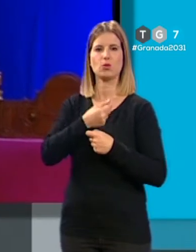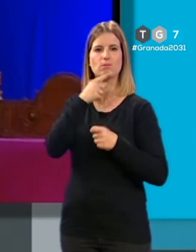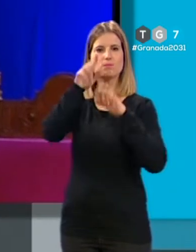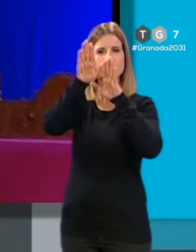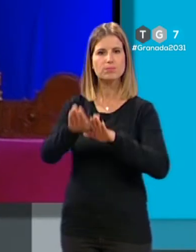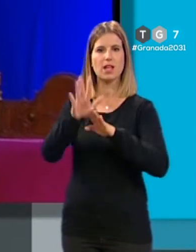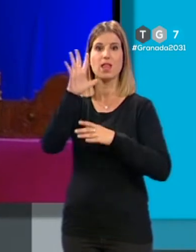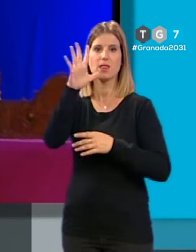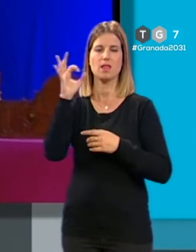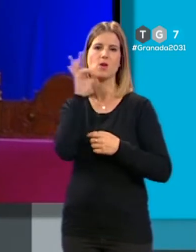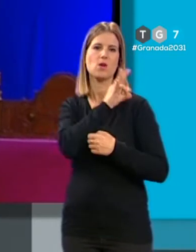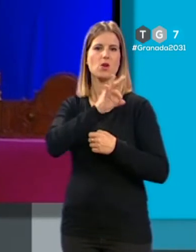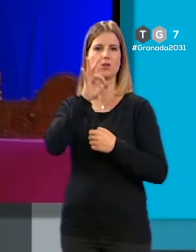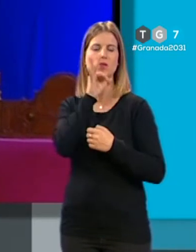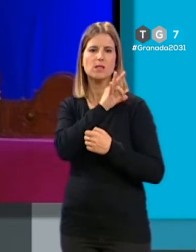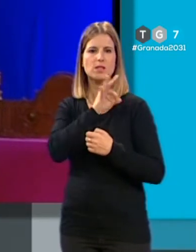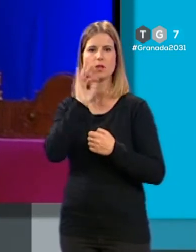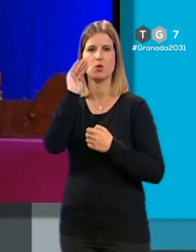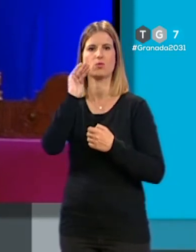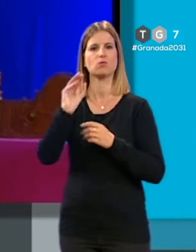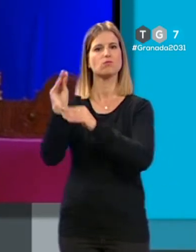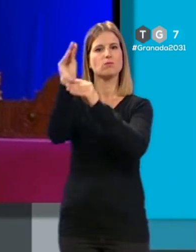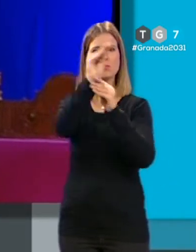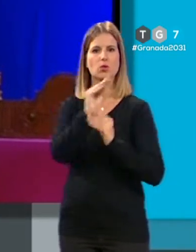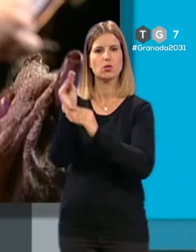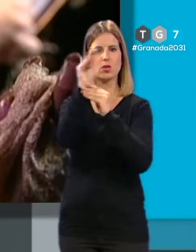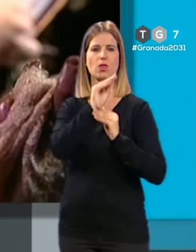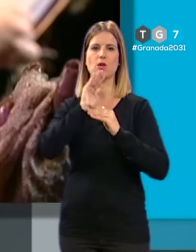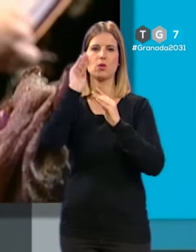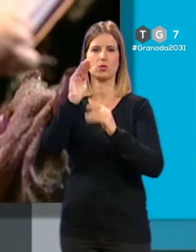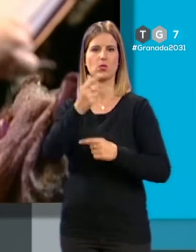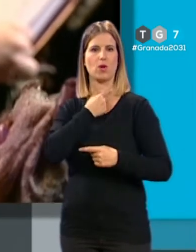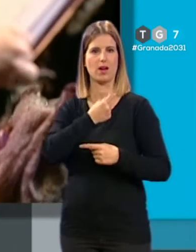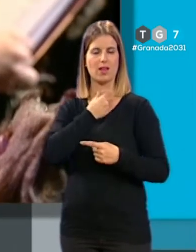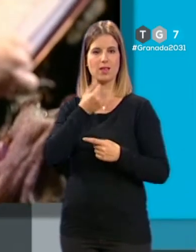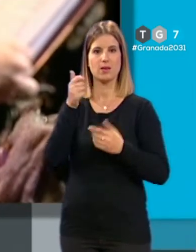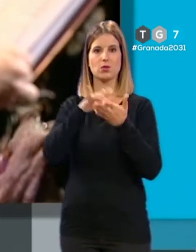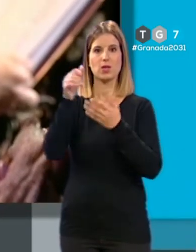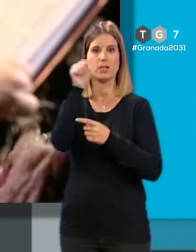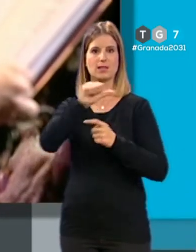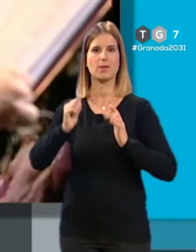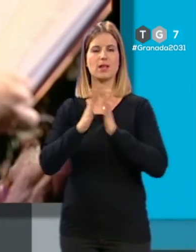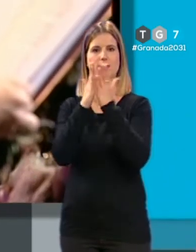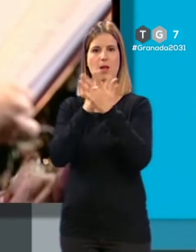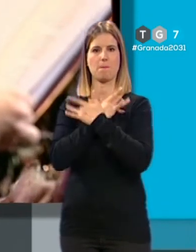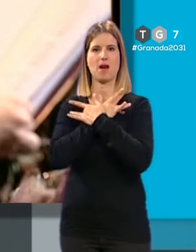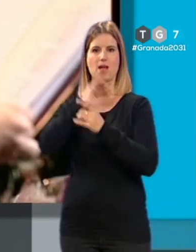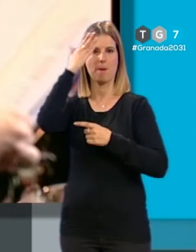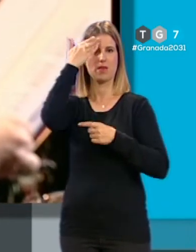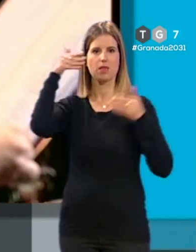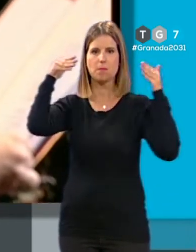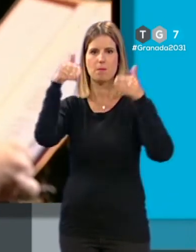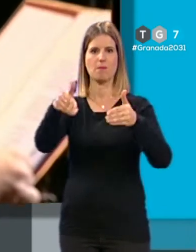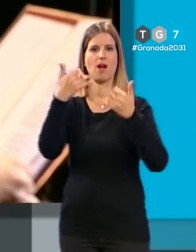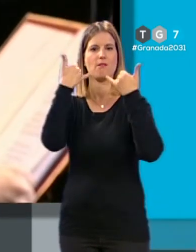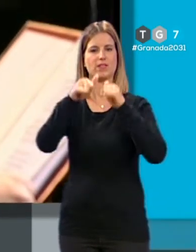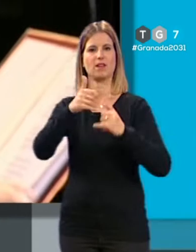cinco siglos derramando tu protección y tu gracia. La Semana Santa, María en el centro de esta festividad y el